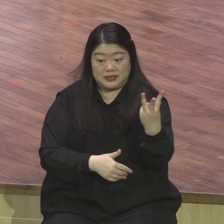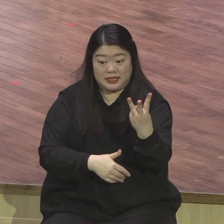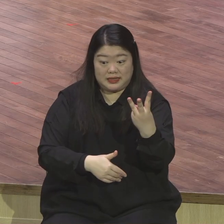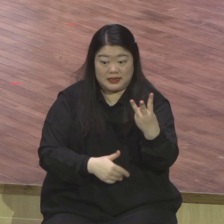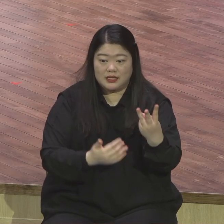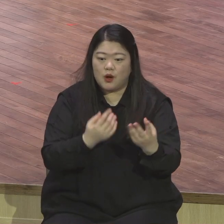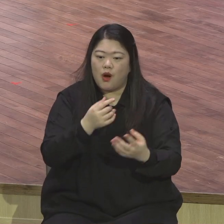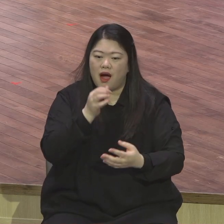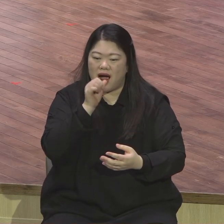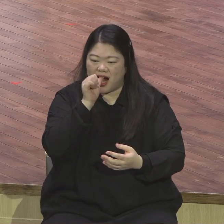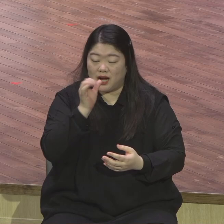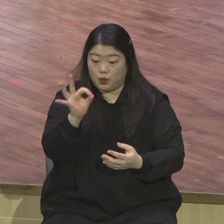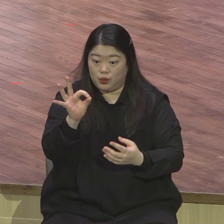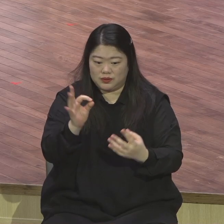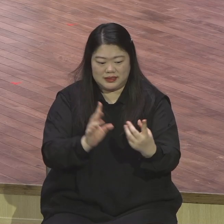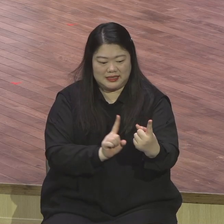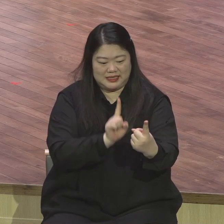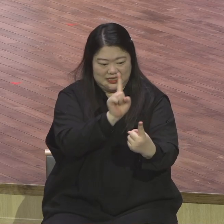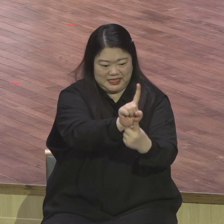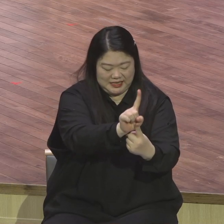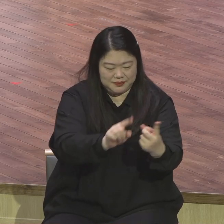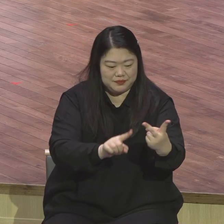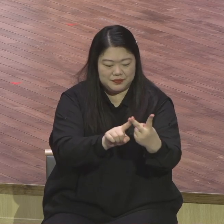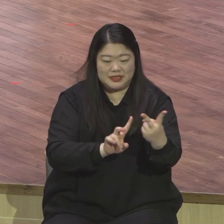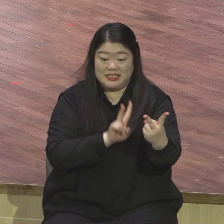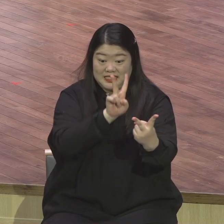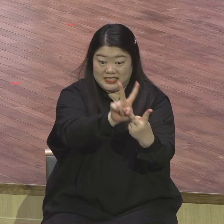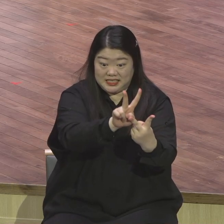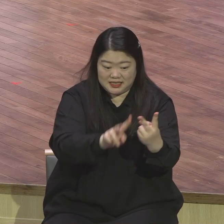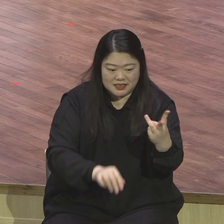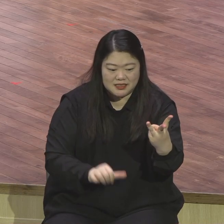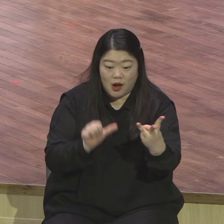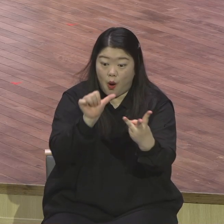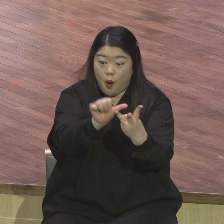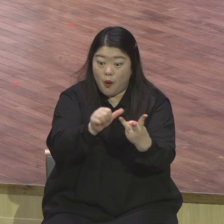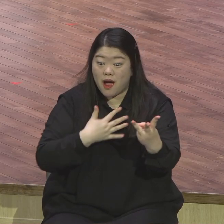그리스도 복음 있잖아요 현장 있잖아요 불신장 옆에 있잖아요